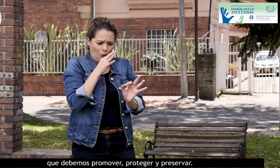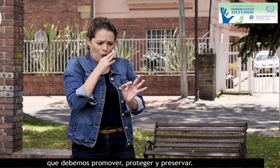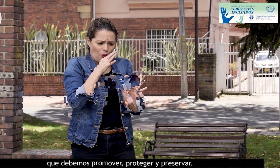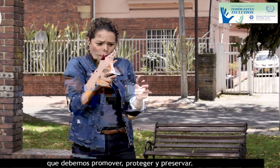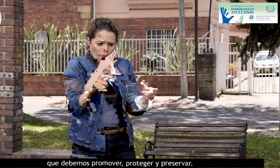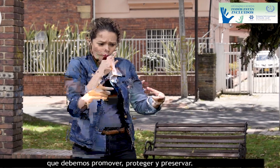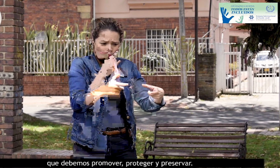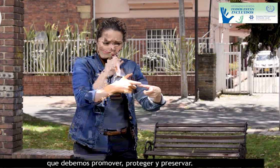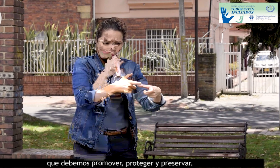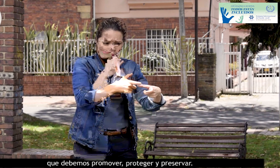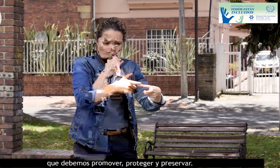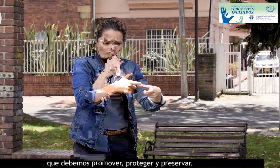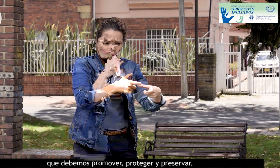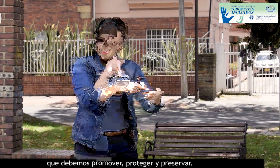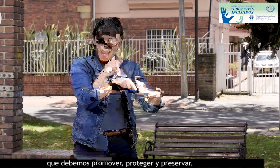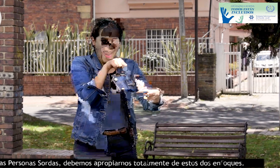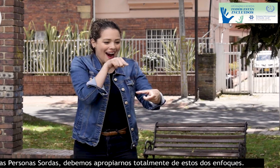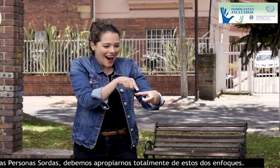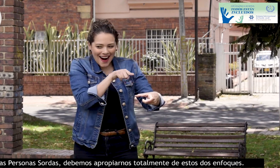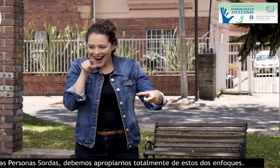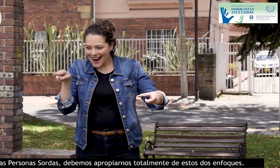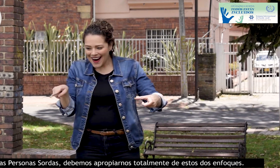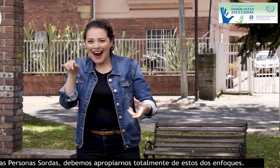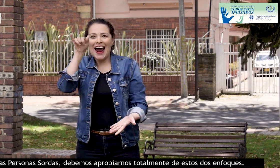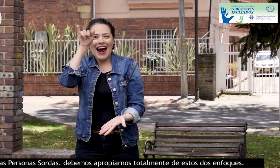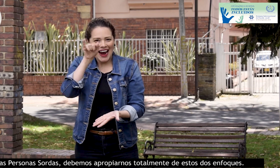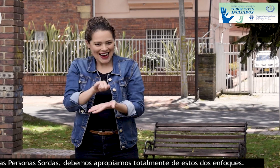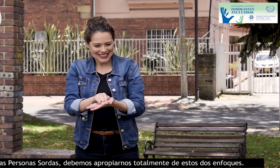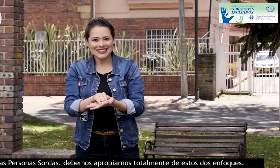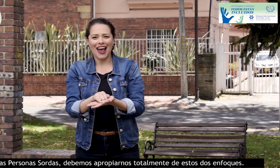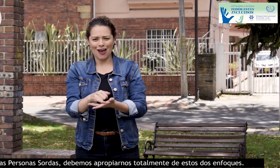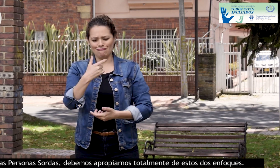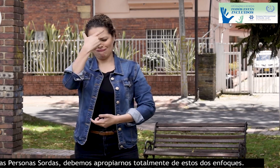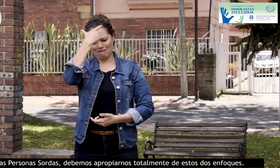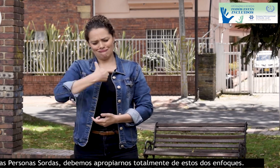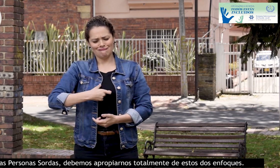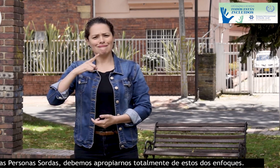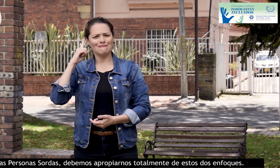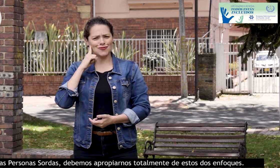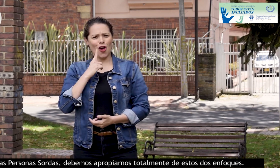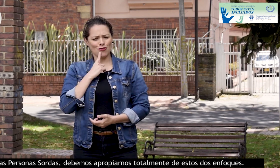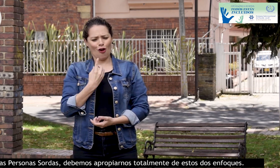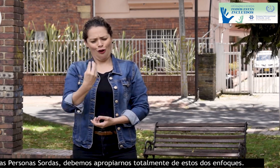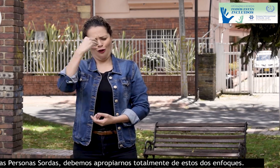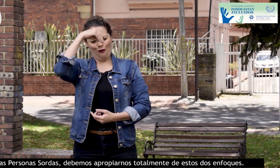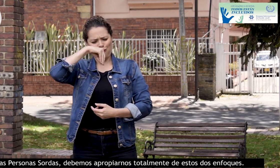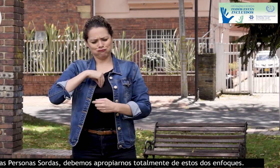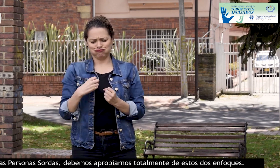las personas sordas. Debemos apropiarnos totalmente de estos dos enfoques.